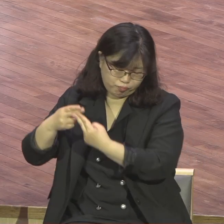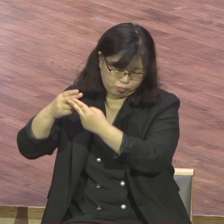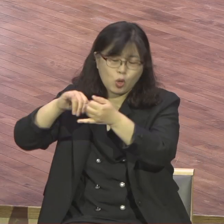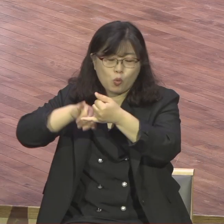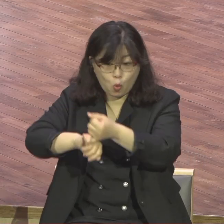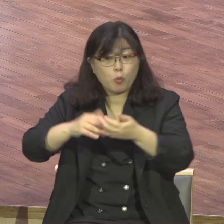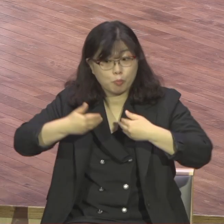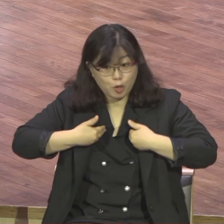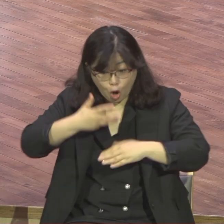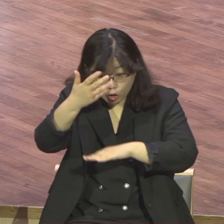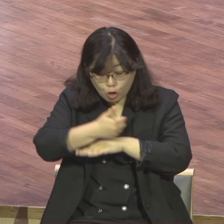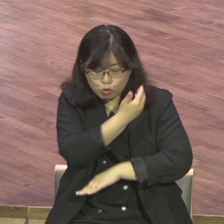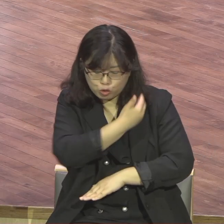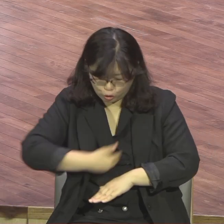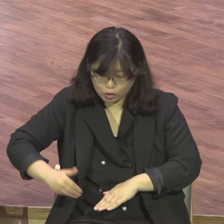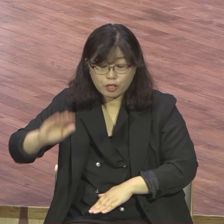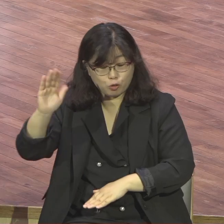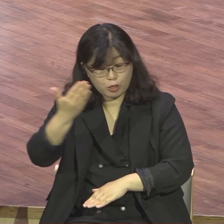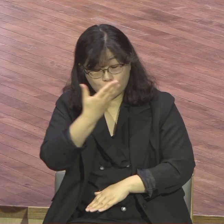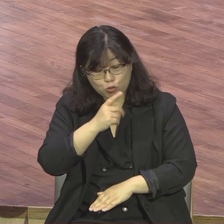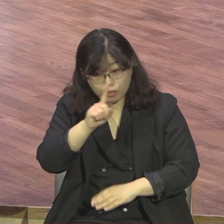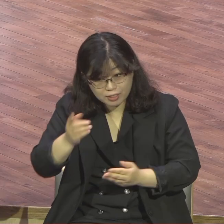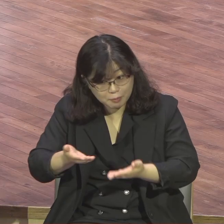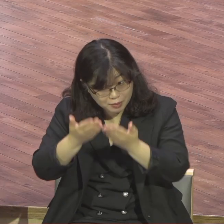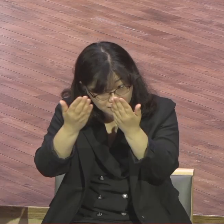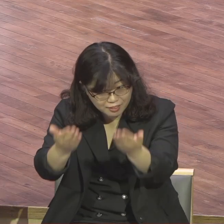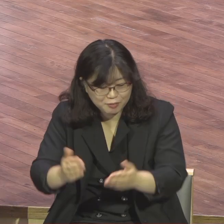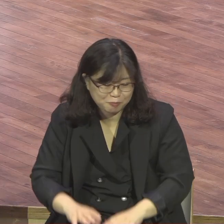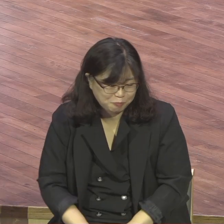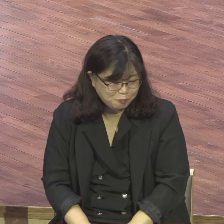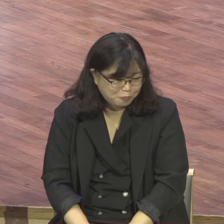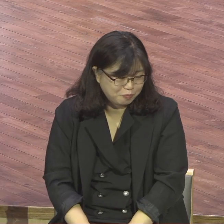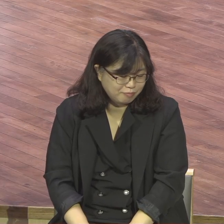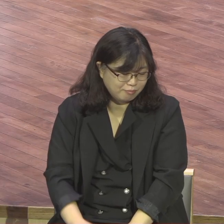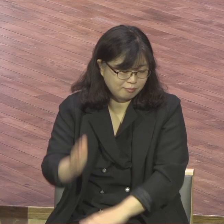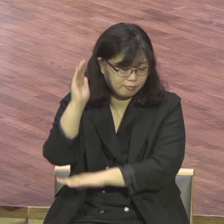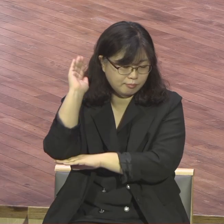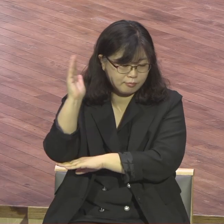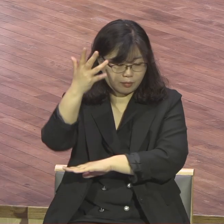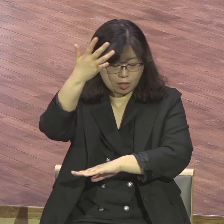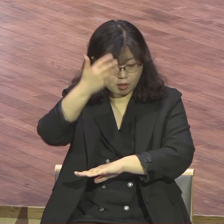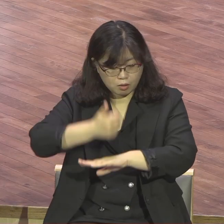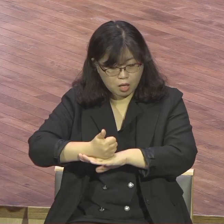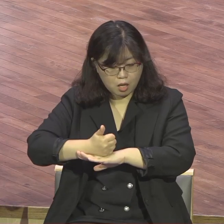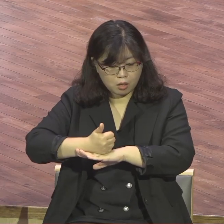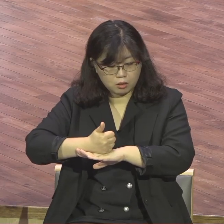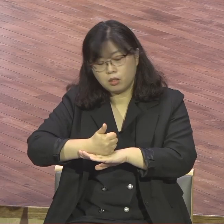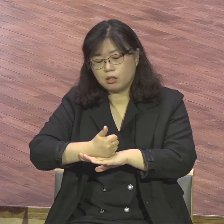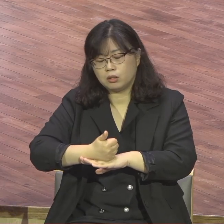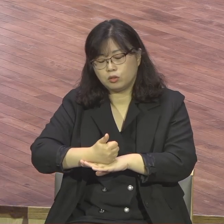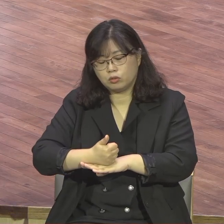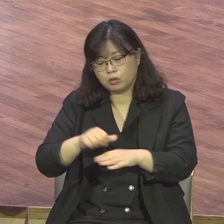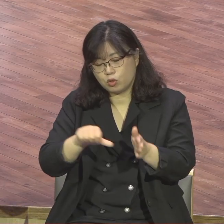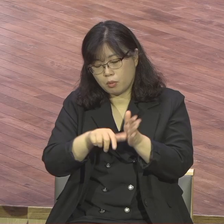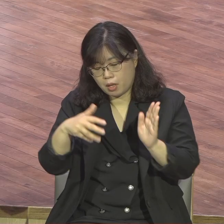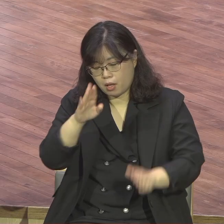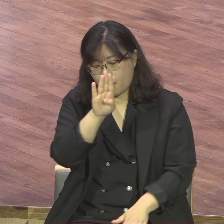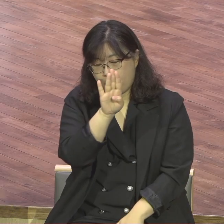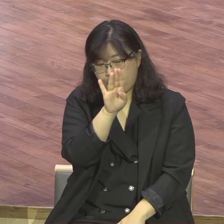결론입니다 영성운동가 베니 존슨이란 분이 정보자 하늘을 만나다